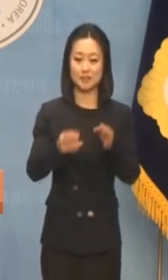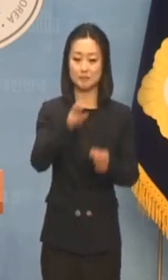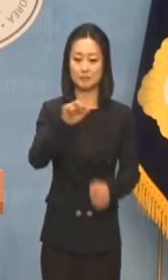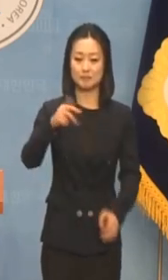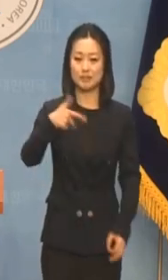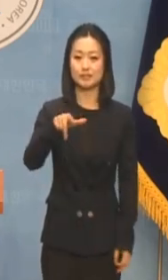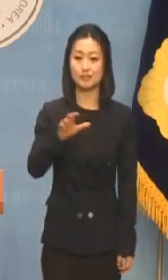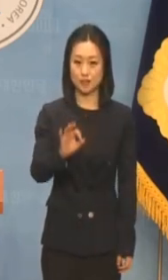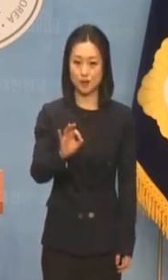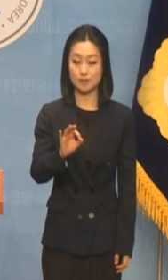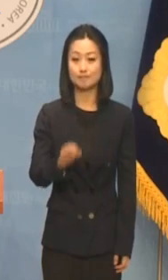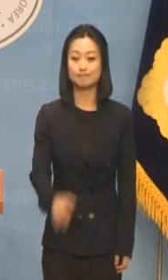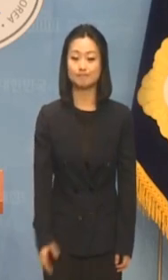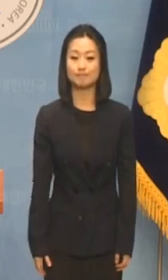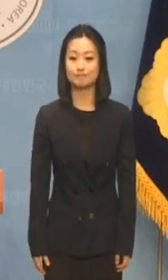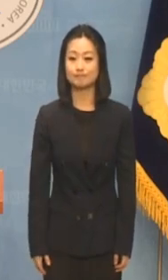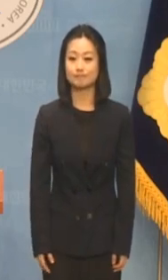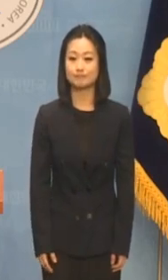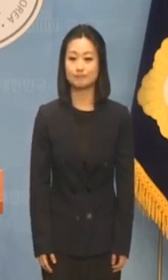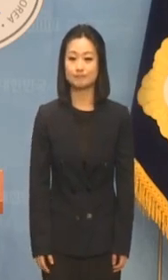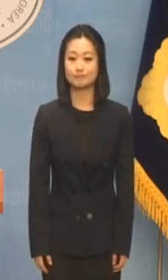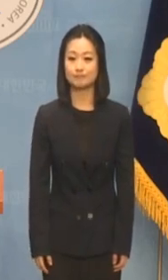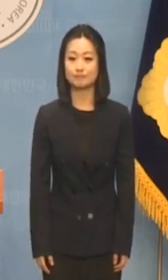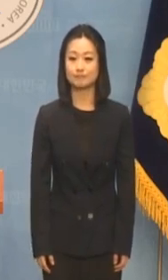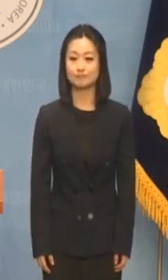브리핑 시작하겠습니다.